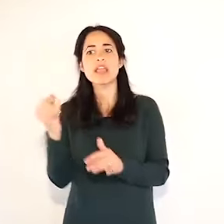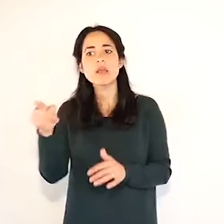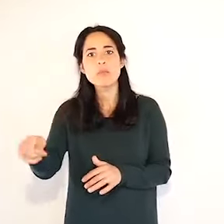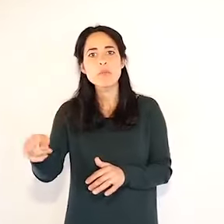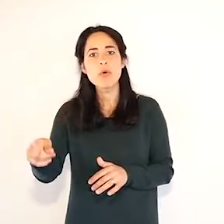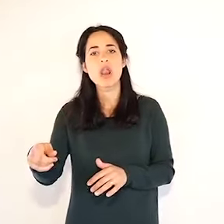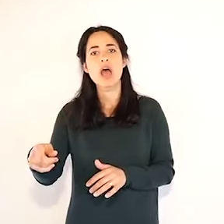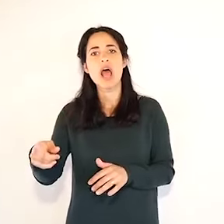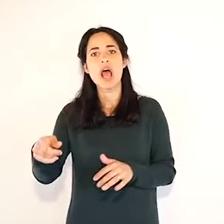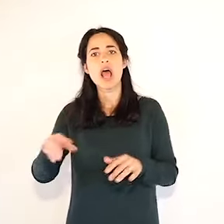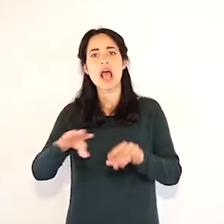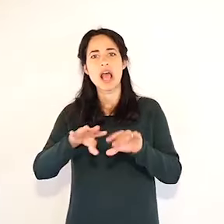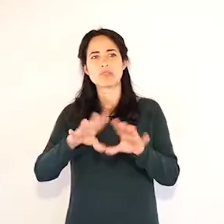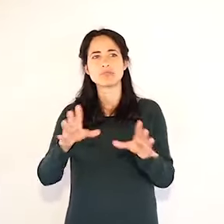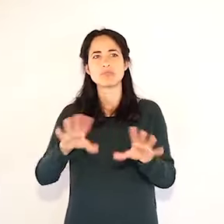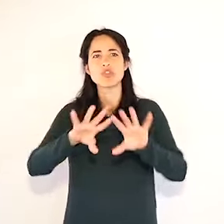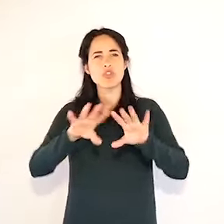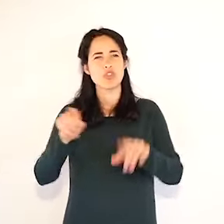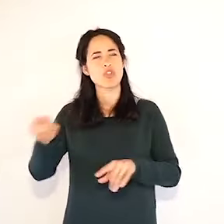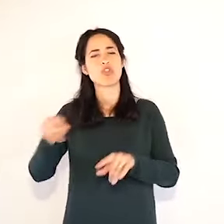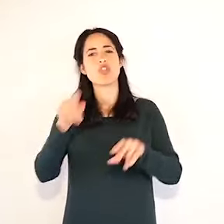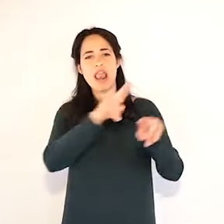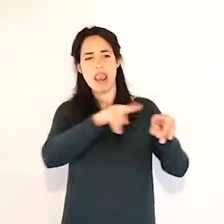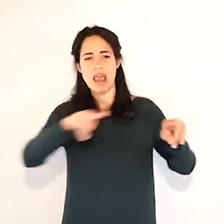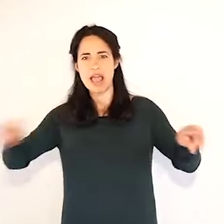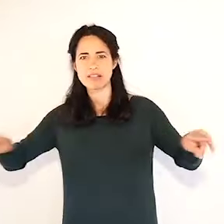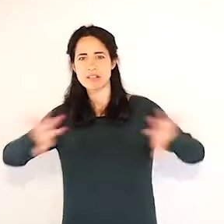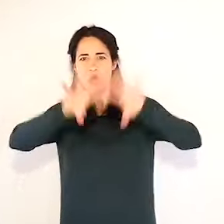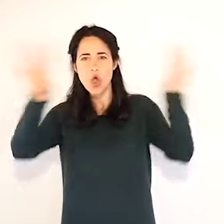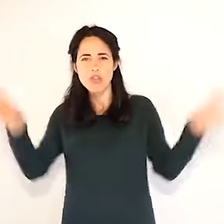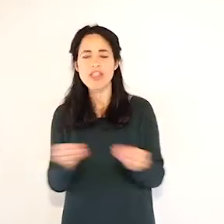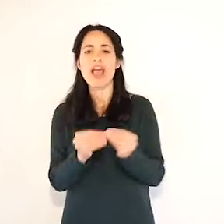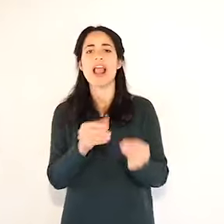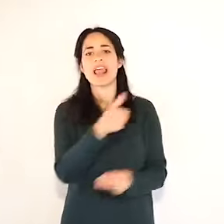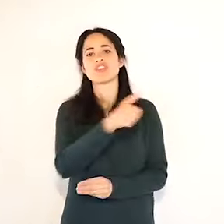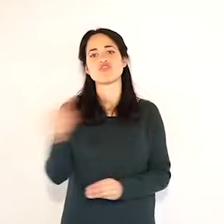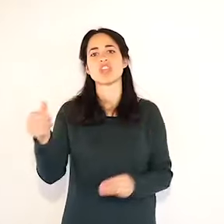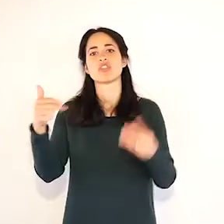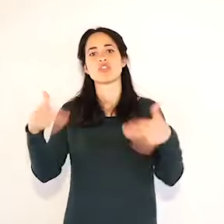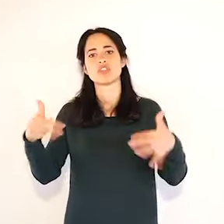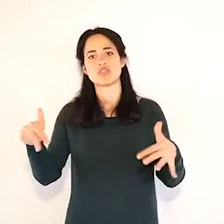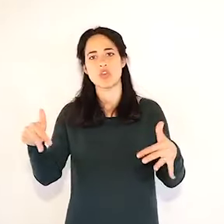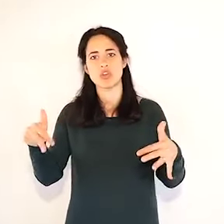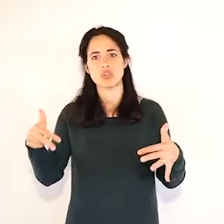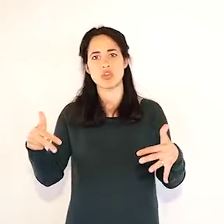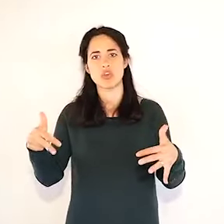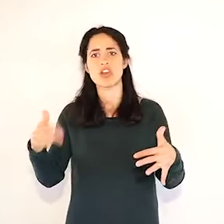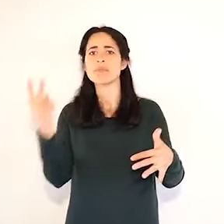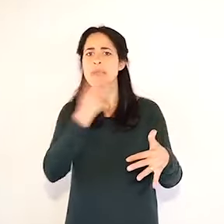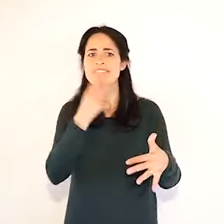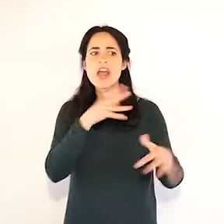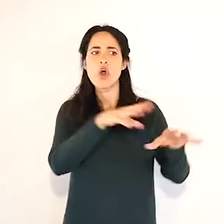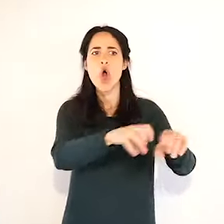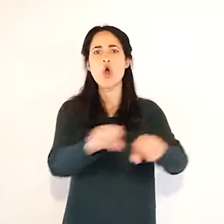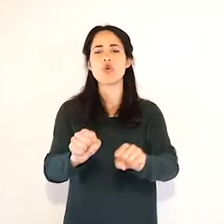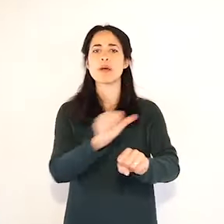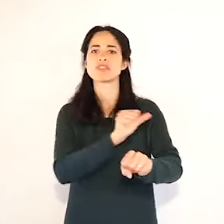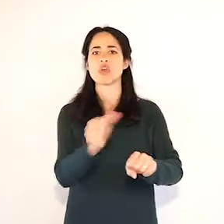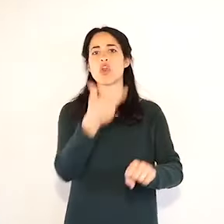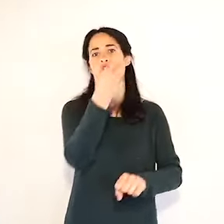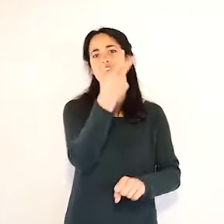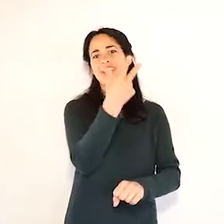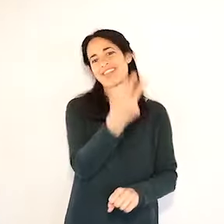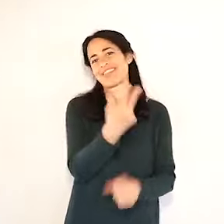ricoverate 39 persone, quindi sostanzialmente 1 su 4, questo è un dato